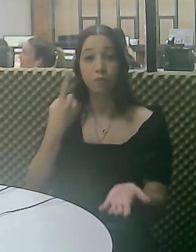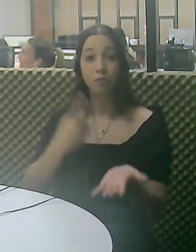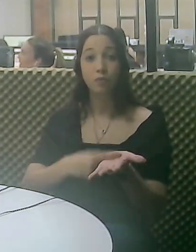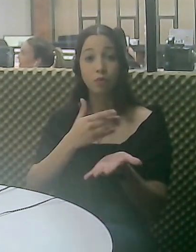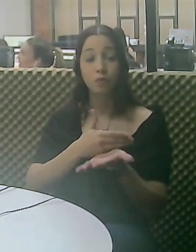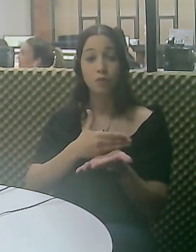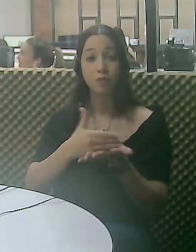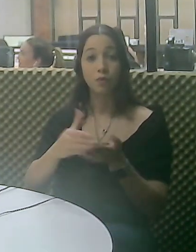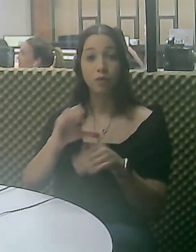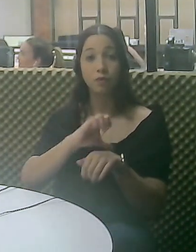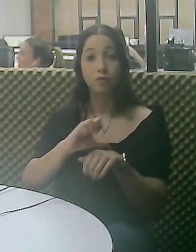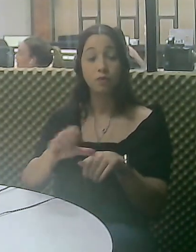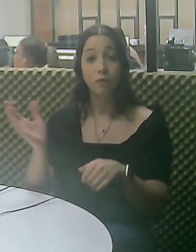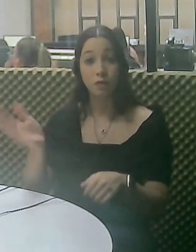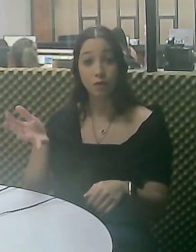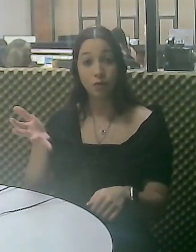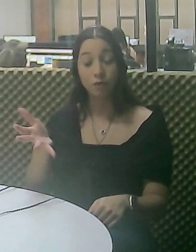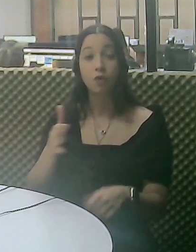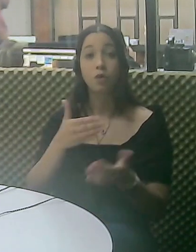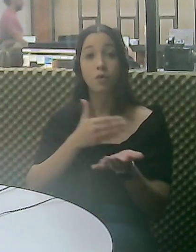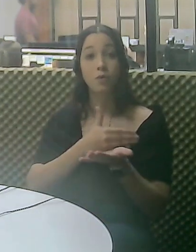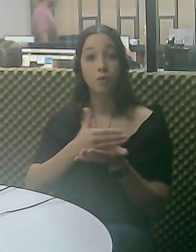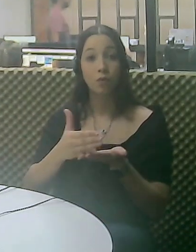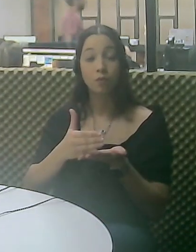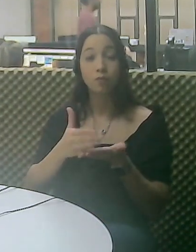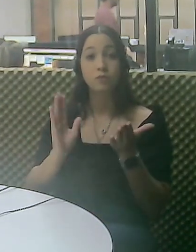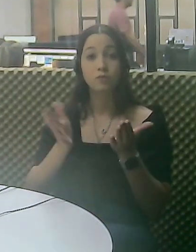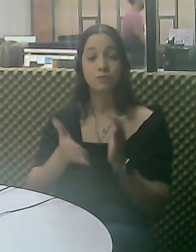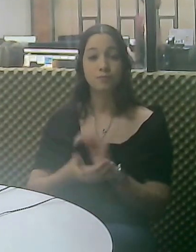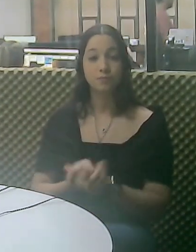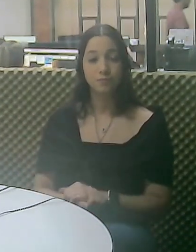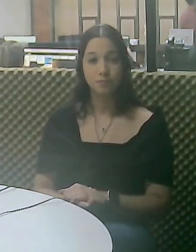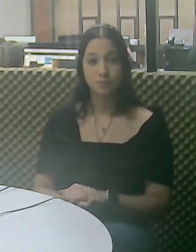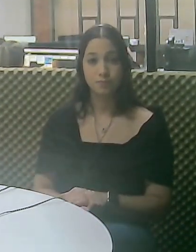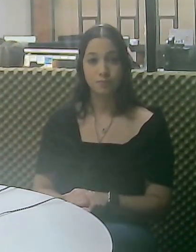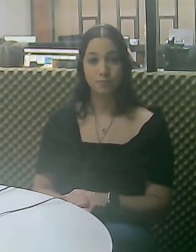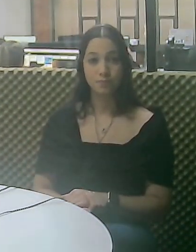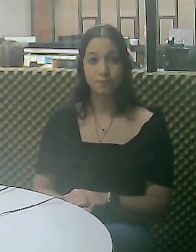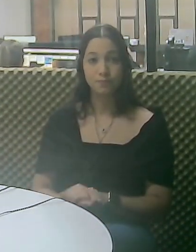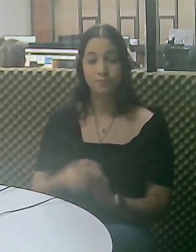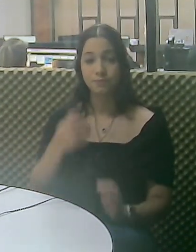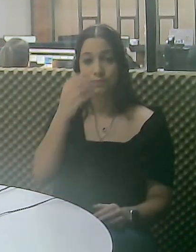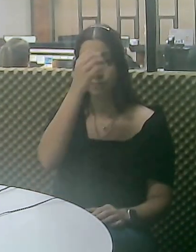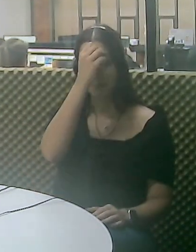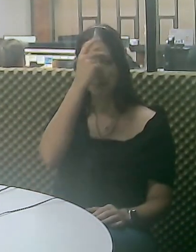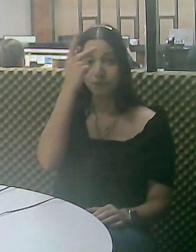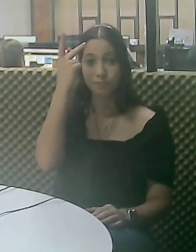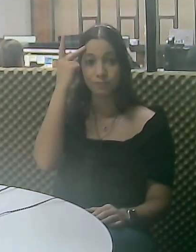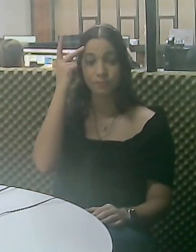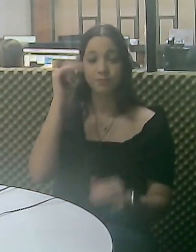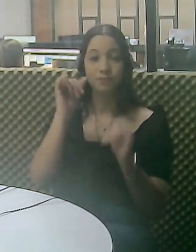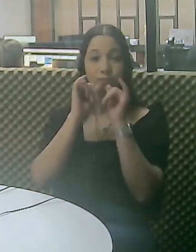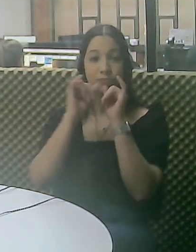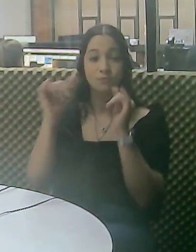urgentes. Vamos assinar logo o compromisso e vamos começar a cirurgia. É logo, é pra começar a fazer.